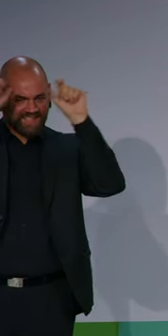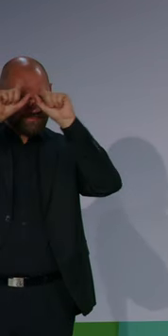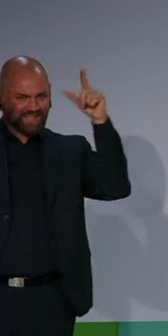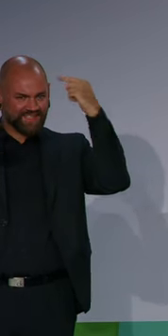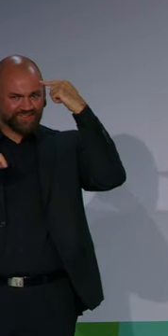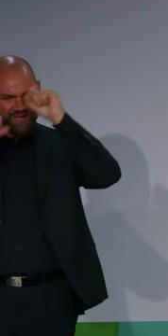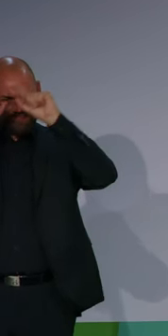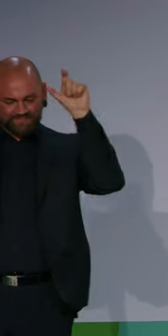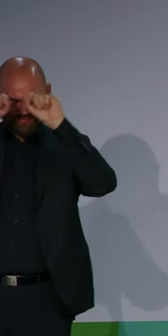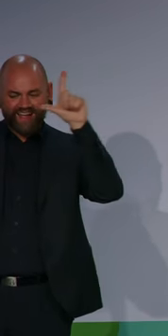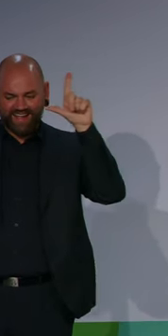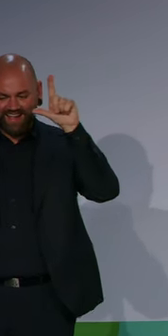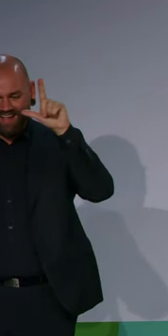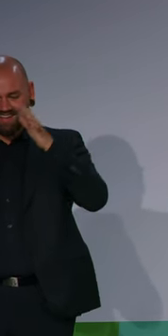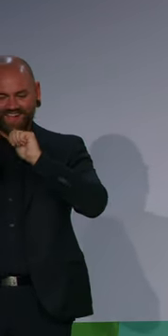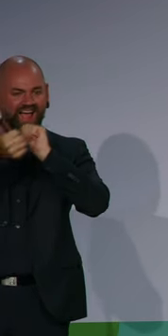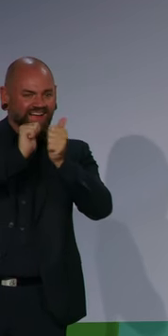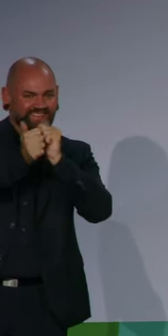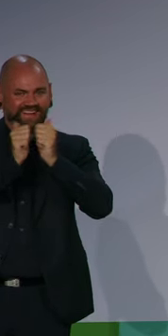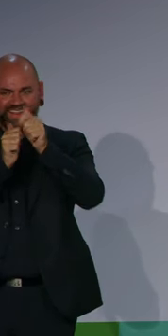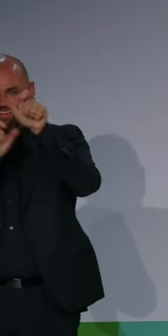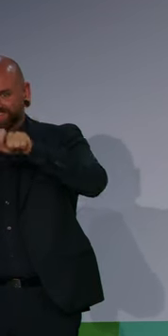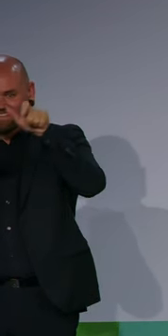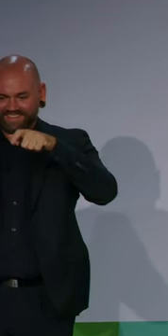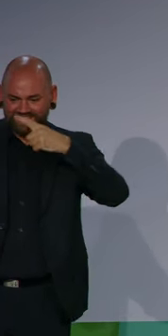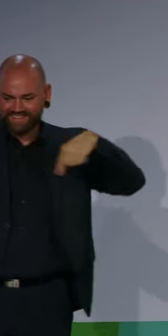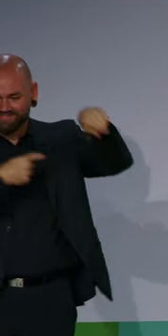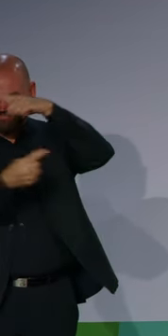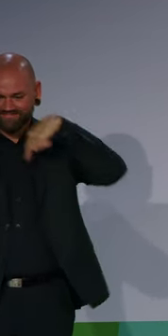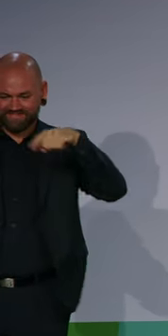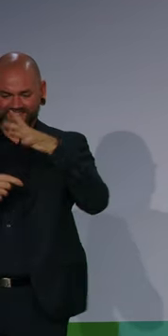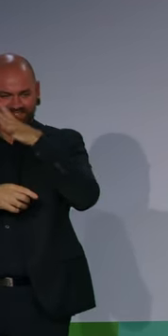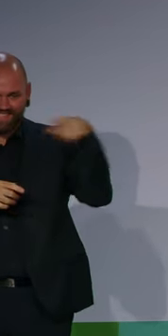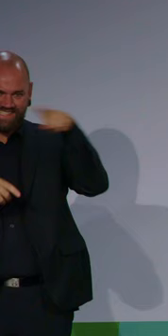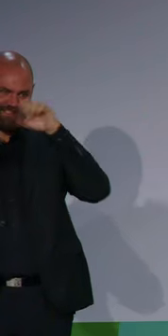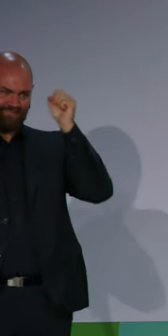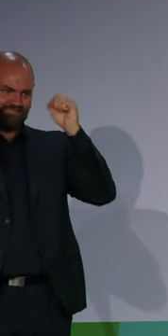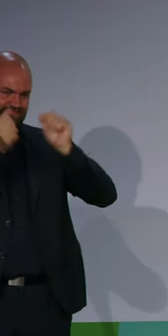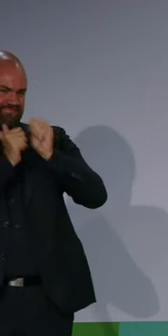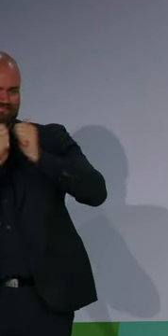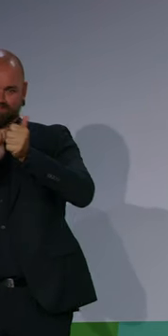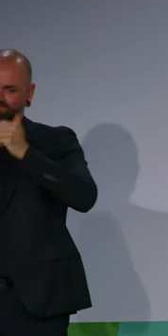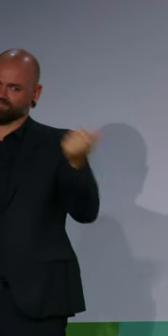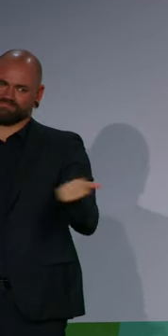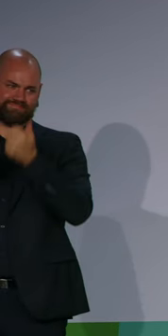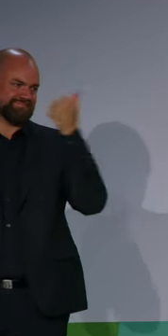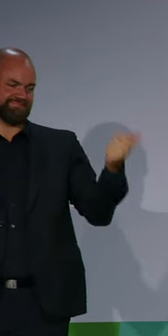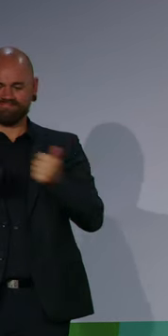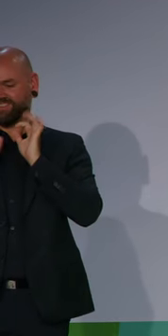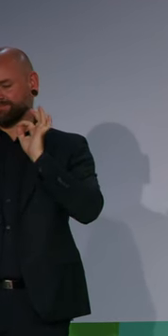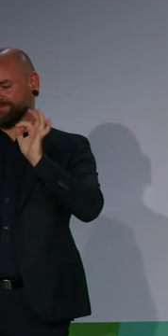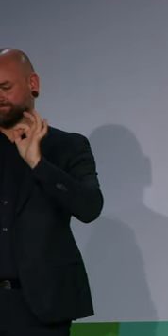gesehen, wir haben den Enthusiasmus und die Kraft und die Energie gemerkt und das kann man eben sehen in Strukturen, wenn Strukturen gut und